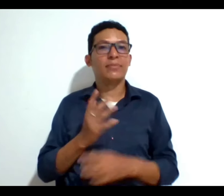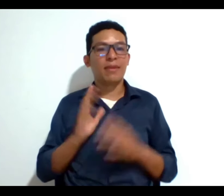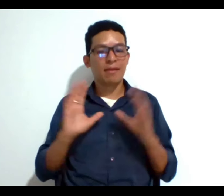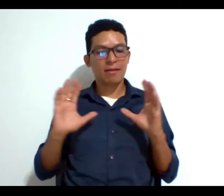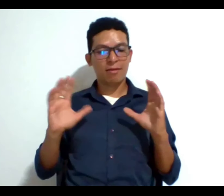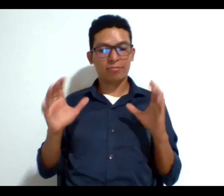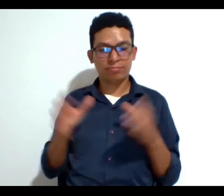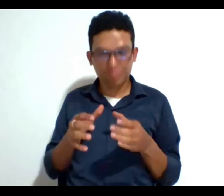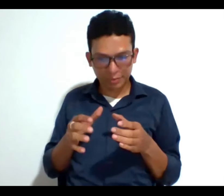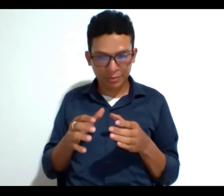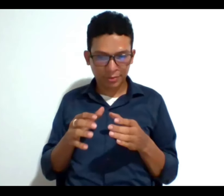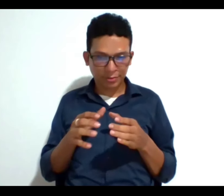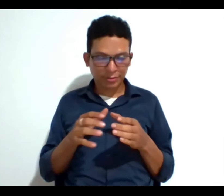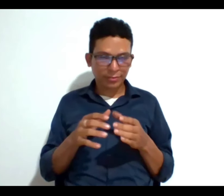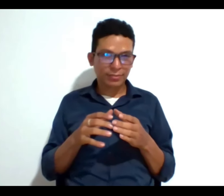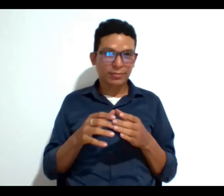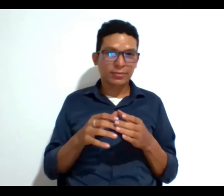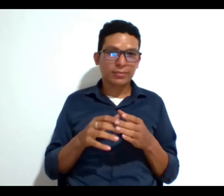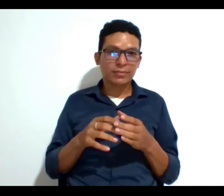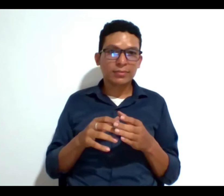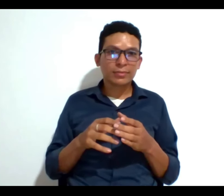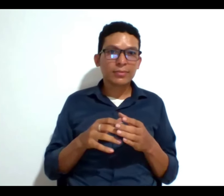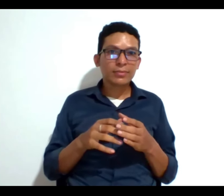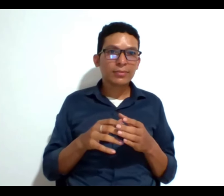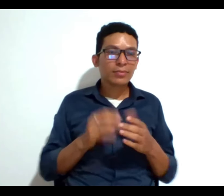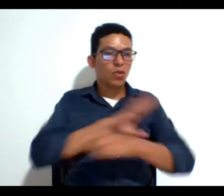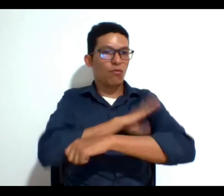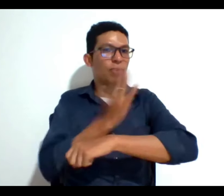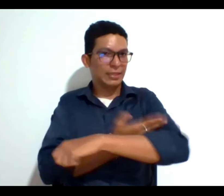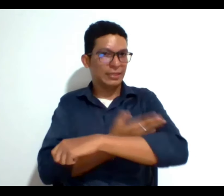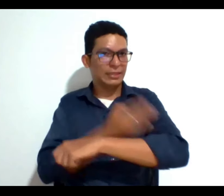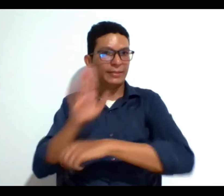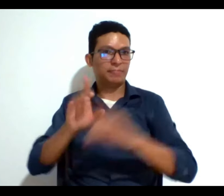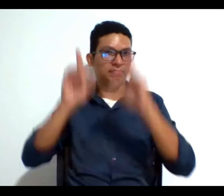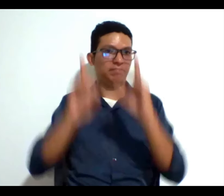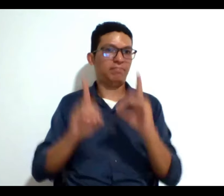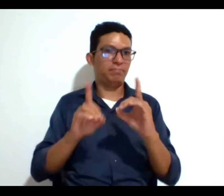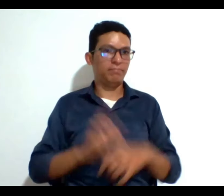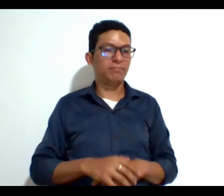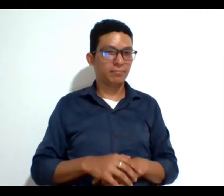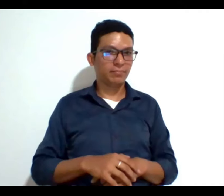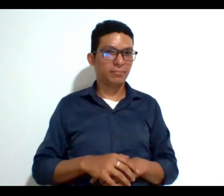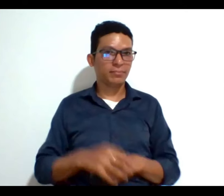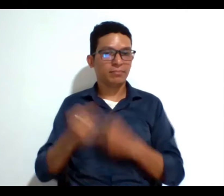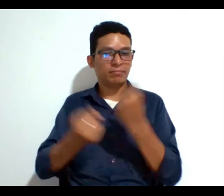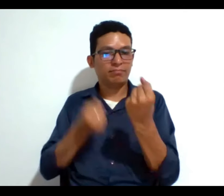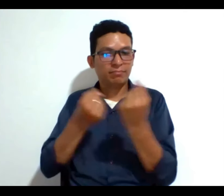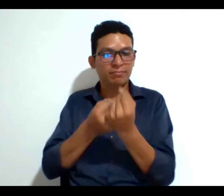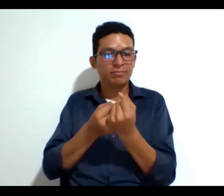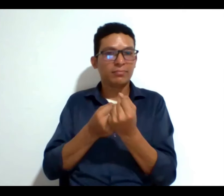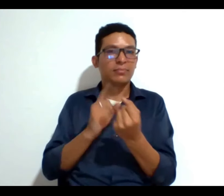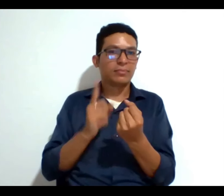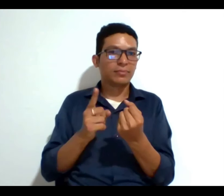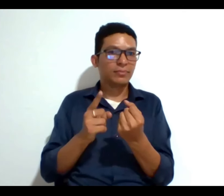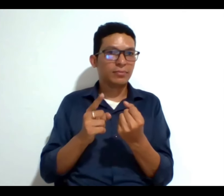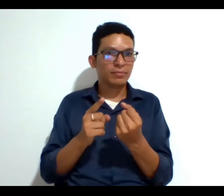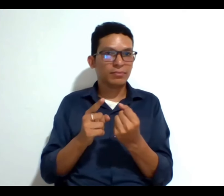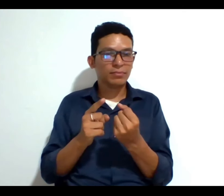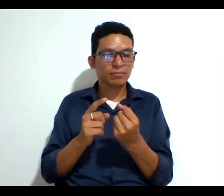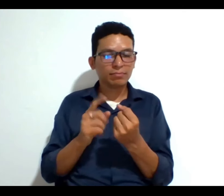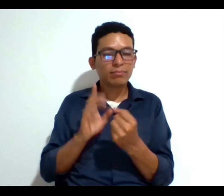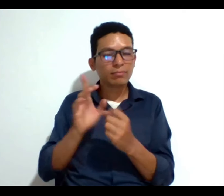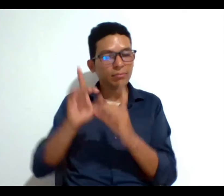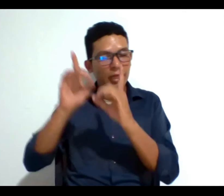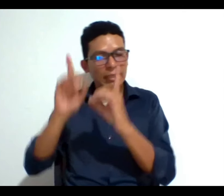justo fortalecer esa decisión o apoyarme a transitar mejor esa decisión que